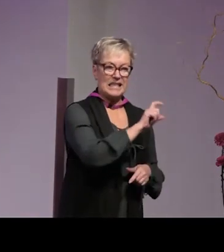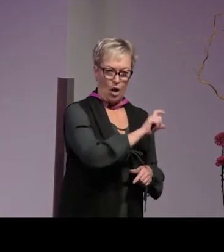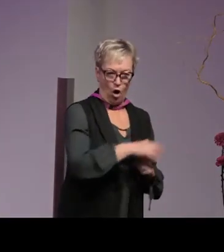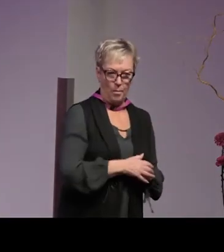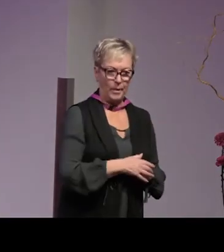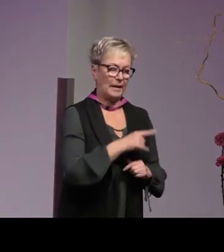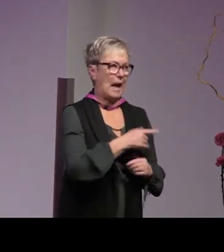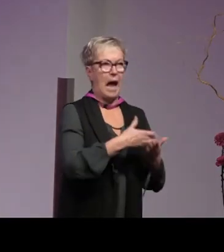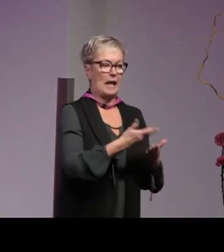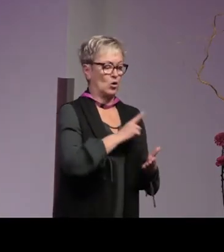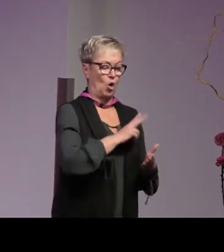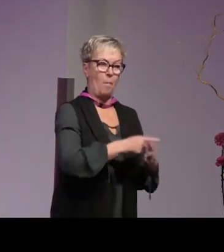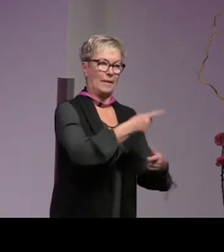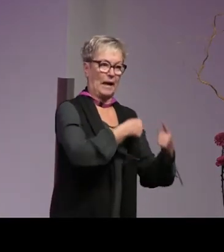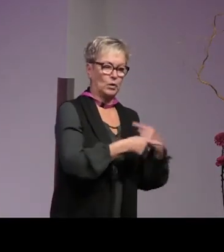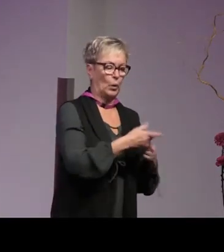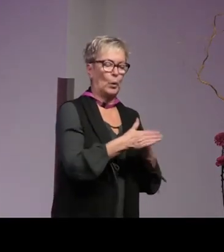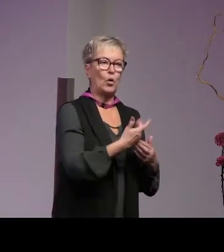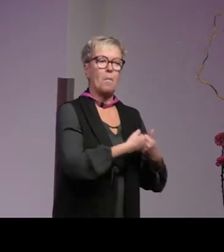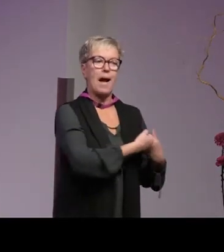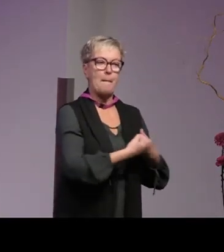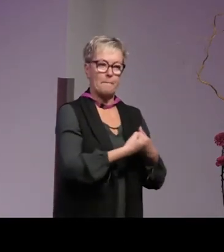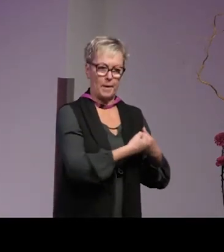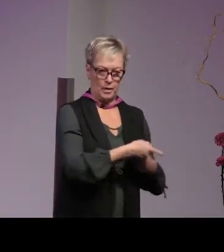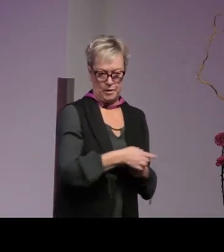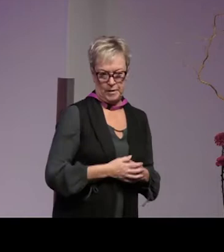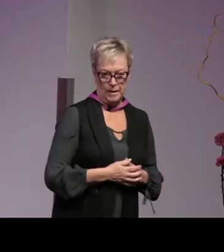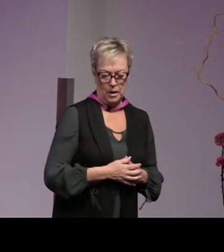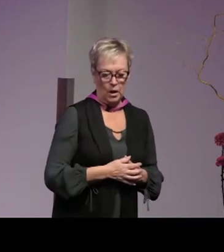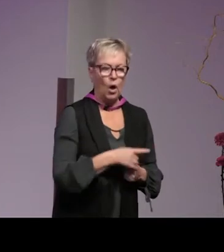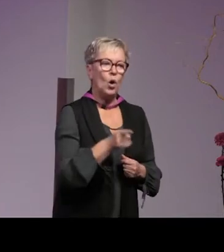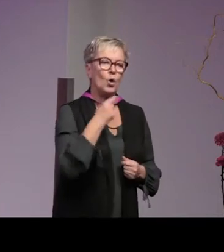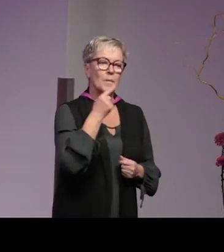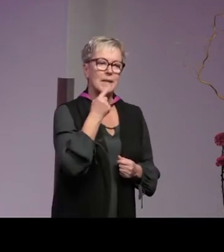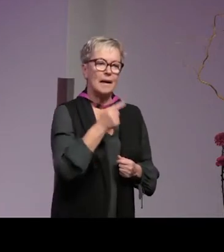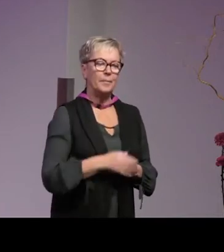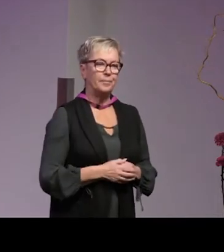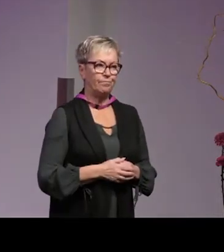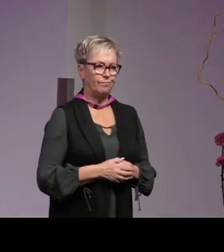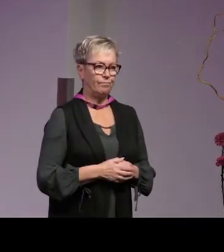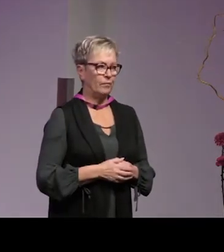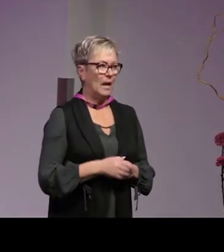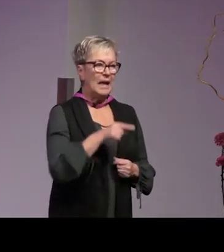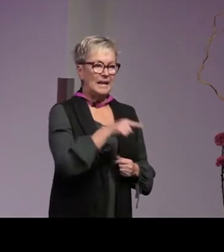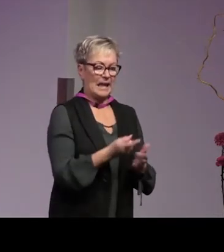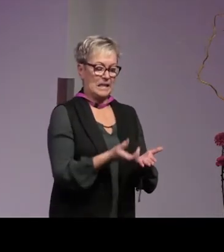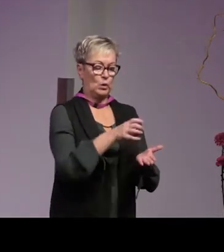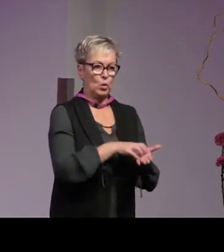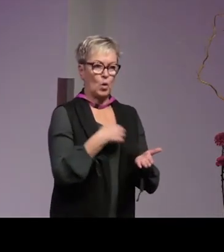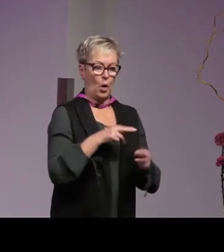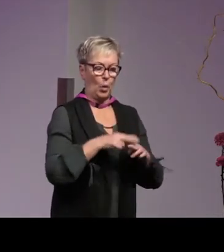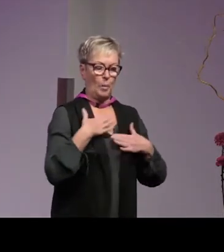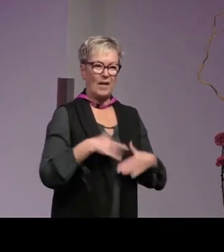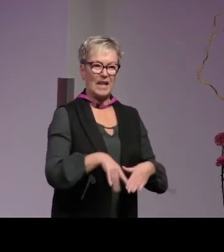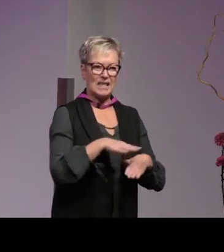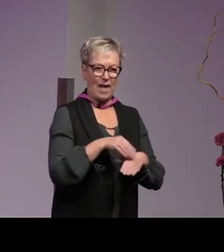handlar så mycket om traditionen utan om kamp de säger att den situation som man upplever